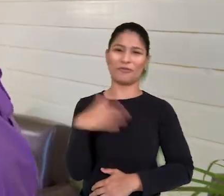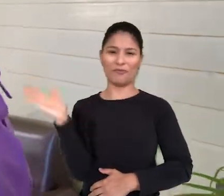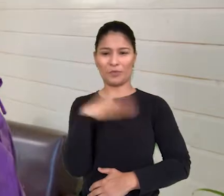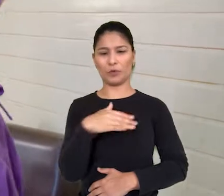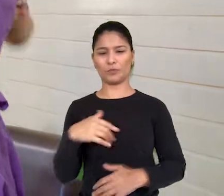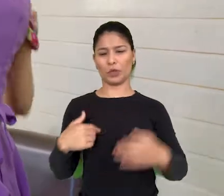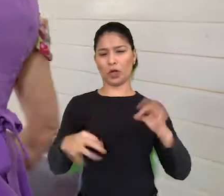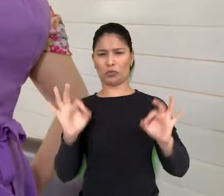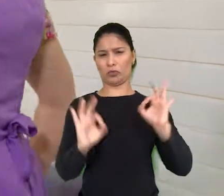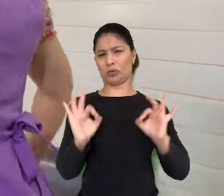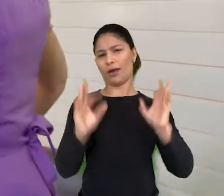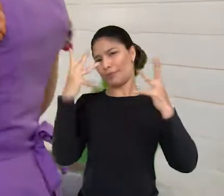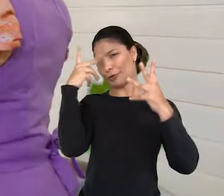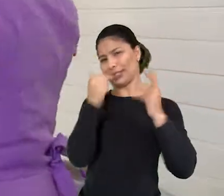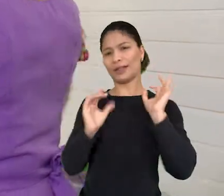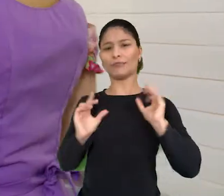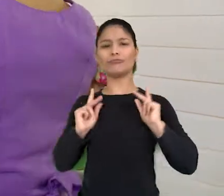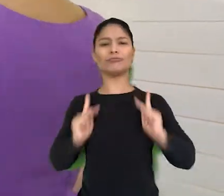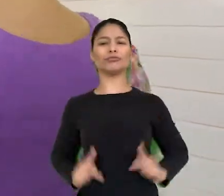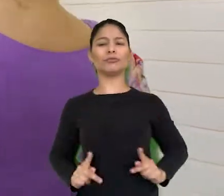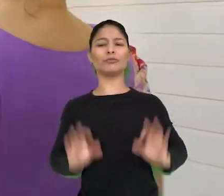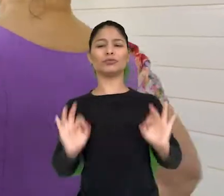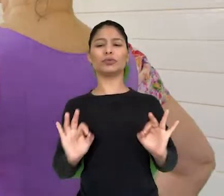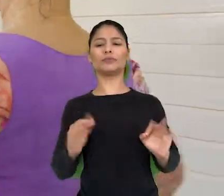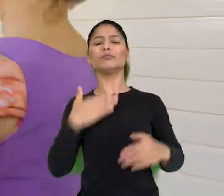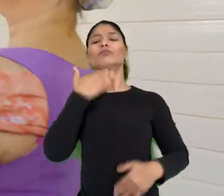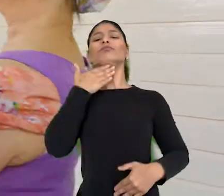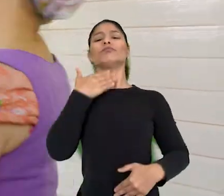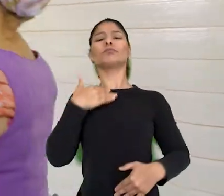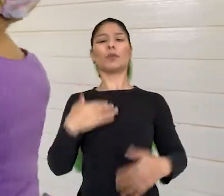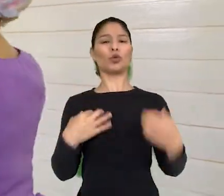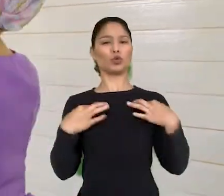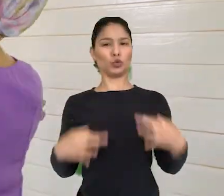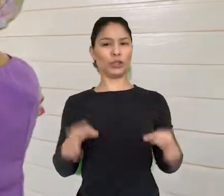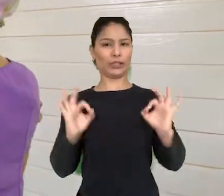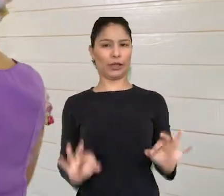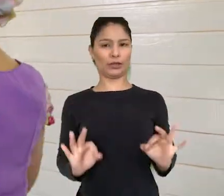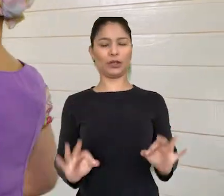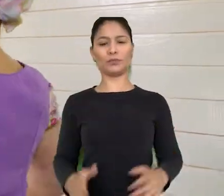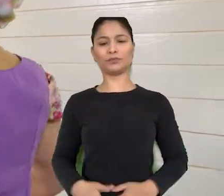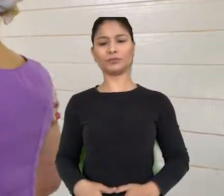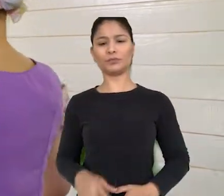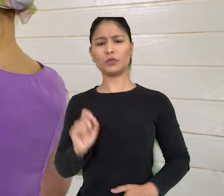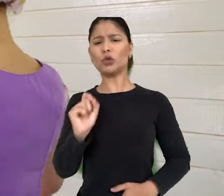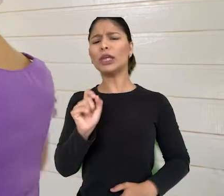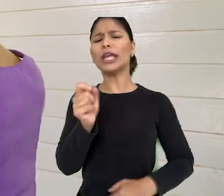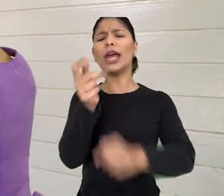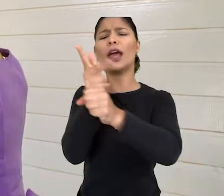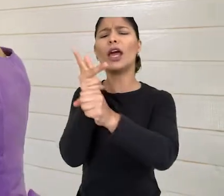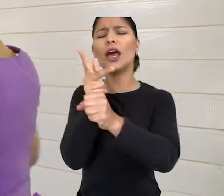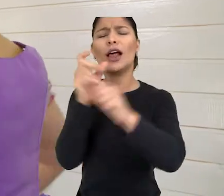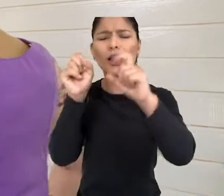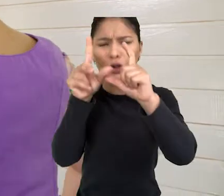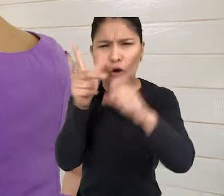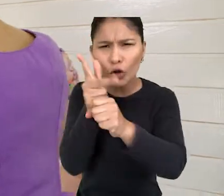vamos lá. Nada ainda. Tchau, Pruma. Fica bonita. Tá. Fiozinho que me puxa lá pra cima. Postura. Tá. Mas, Chesca, o é essa coisinha nova aí?